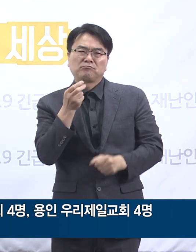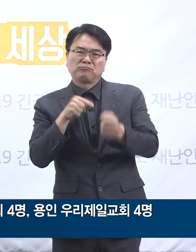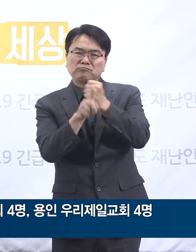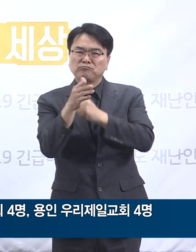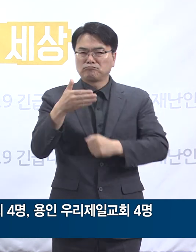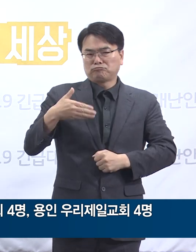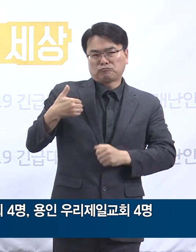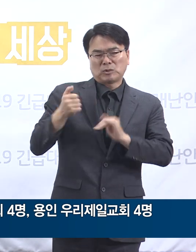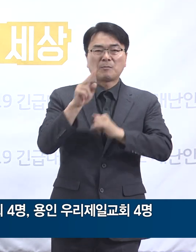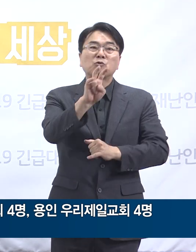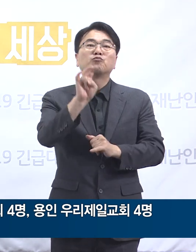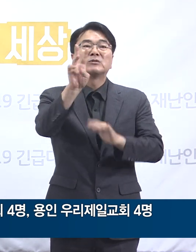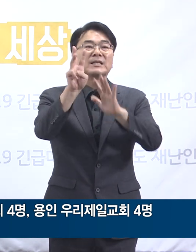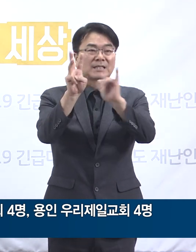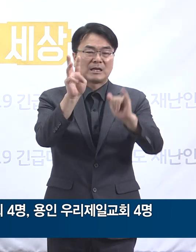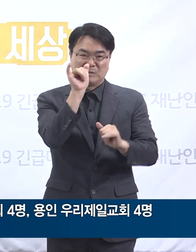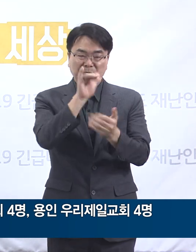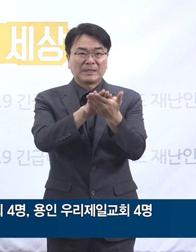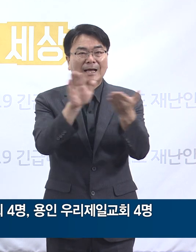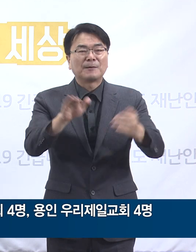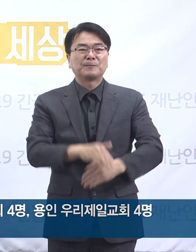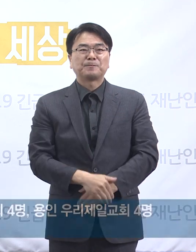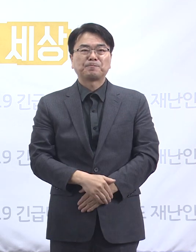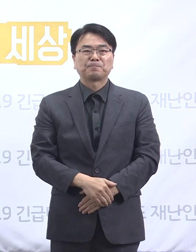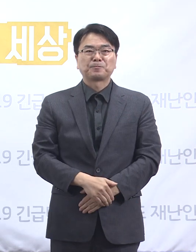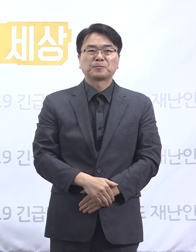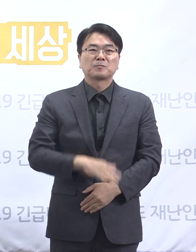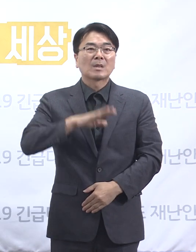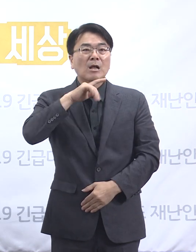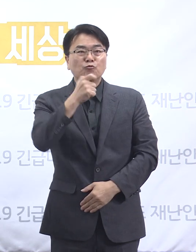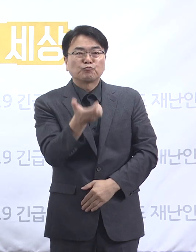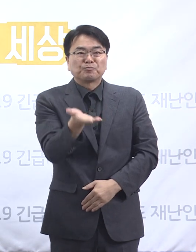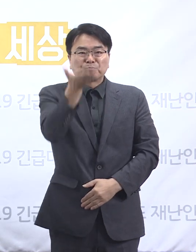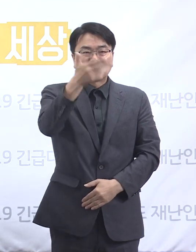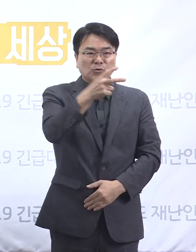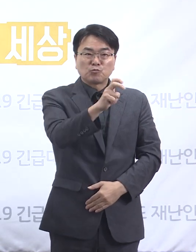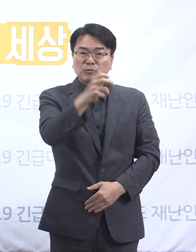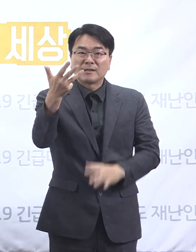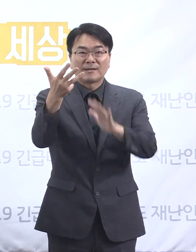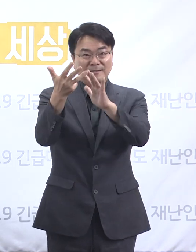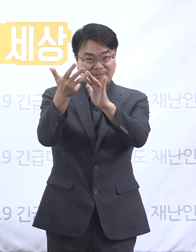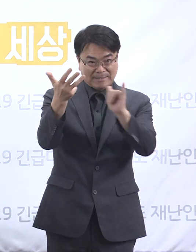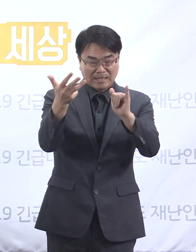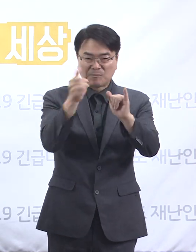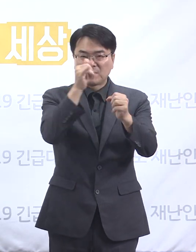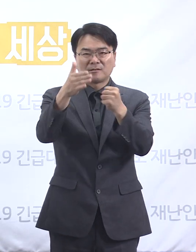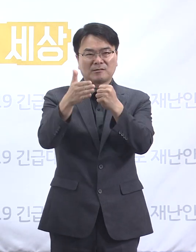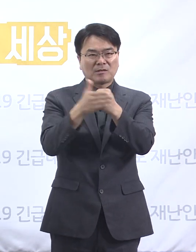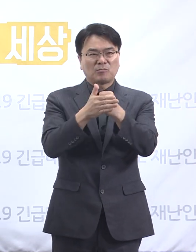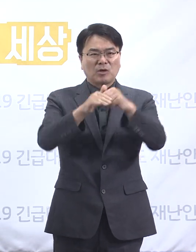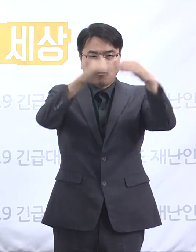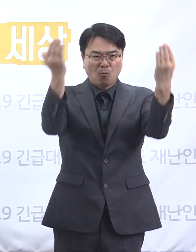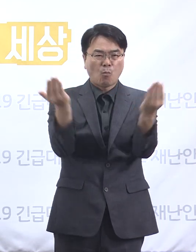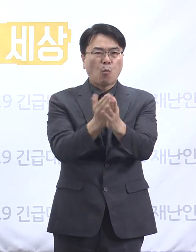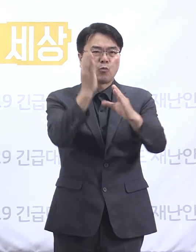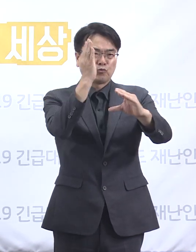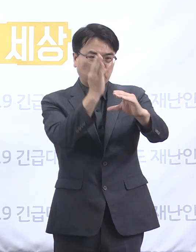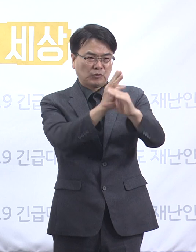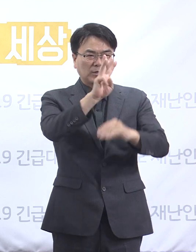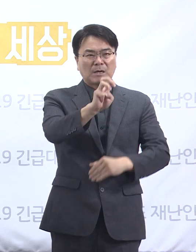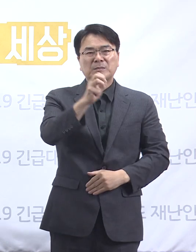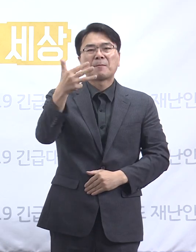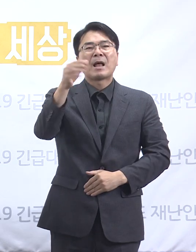%인 23명입니다. 60세 이상 고령자는 28명으로 신규 확진자 중 30.8%입니다.